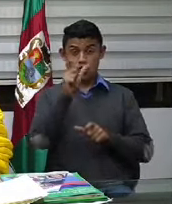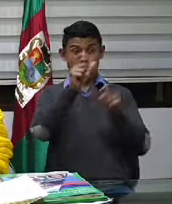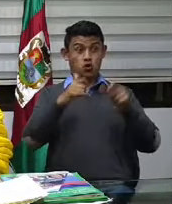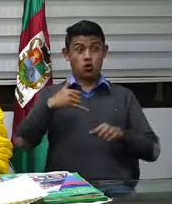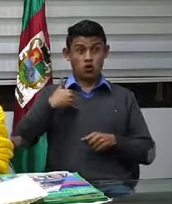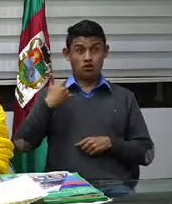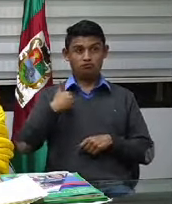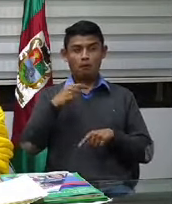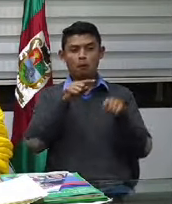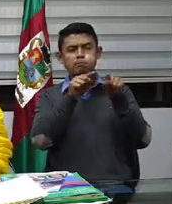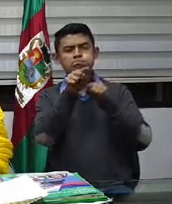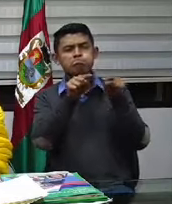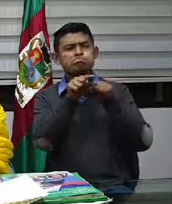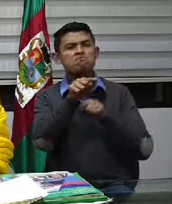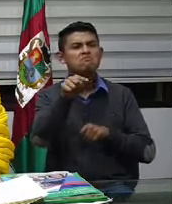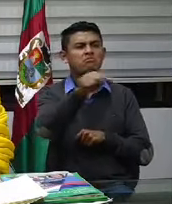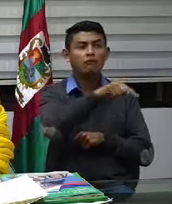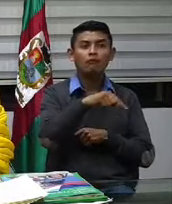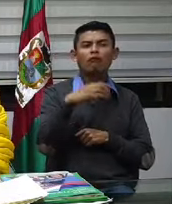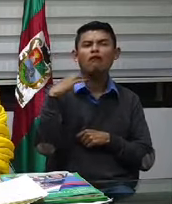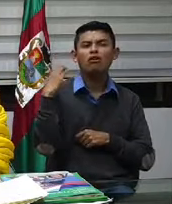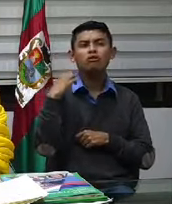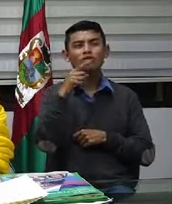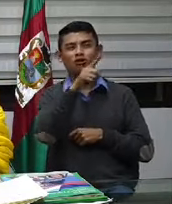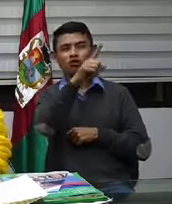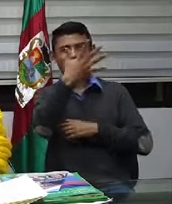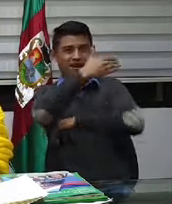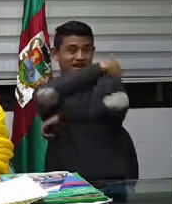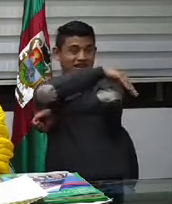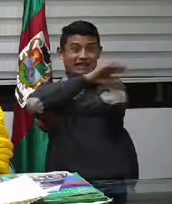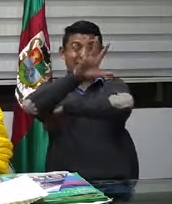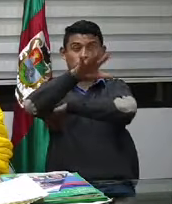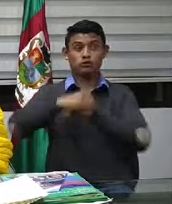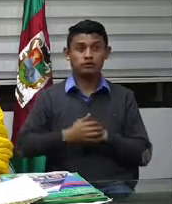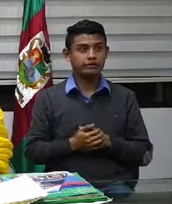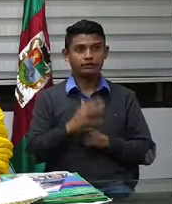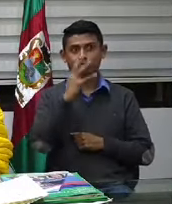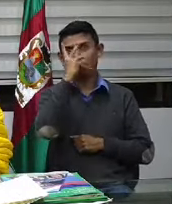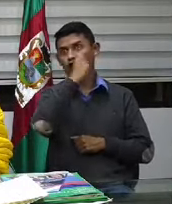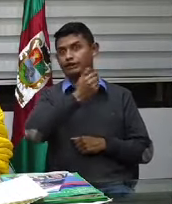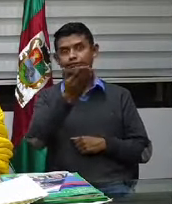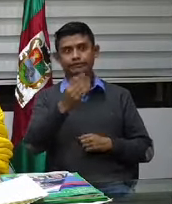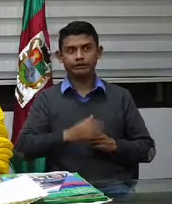de piques en la extensión de la carrera quinta. Lindos. Ahí tengo el video.